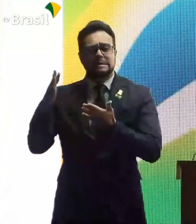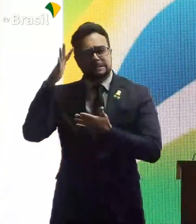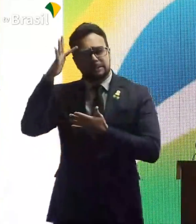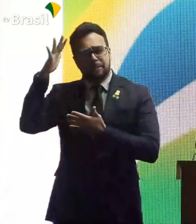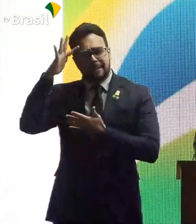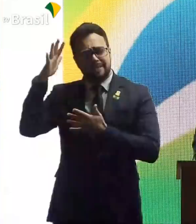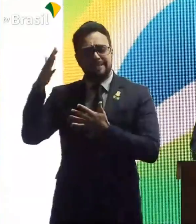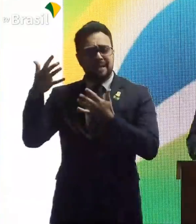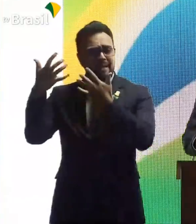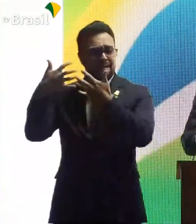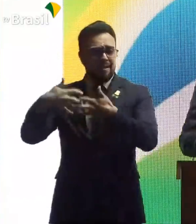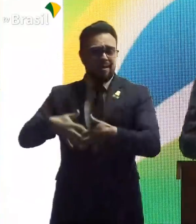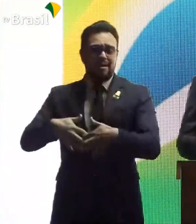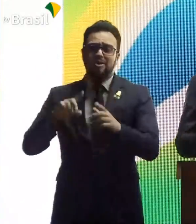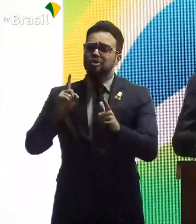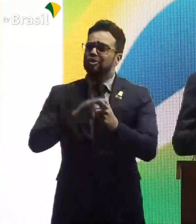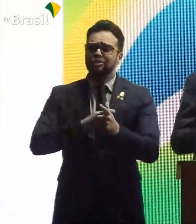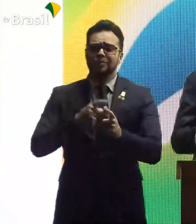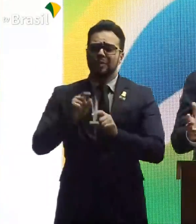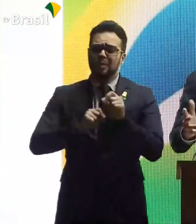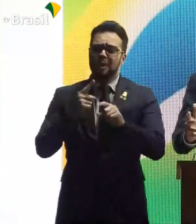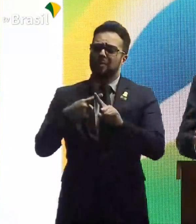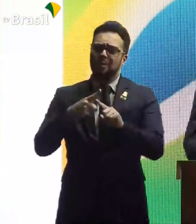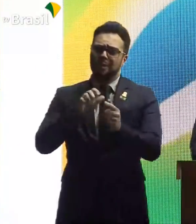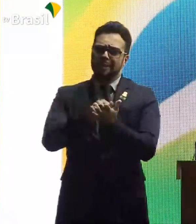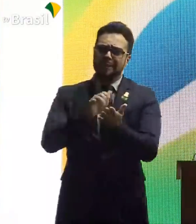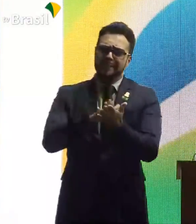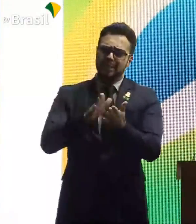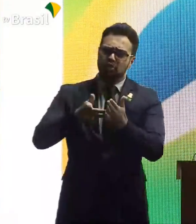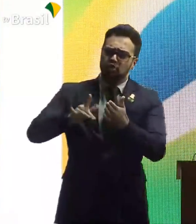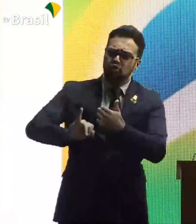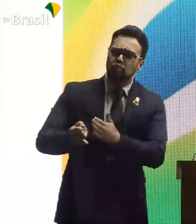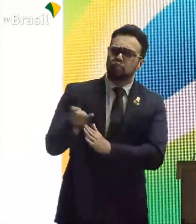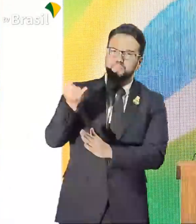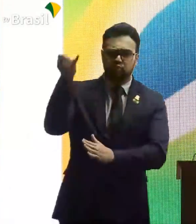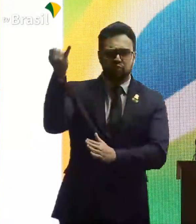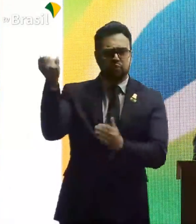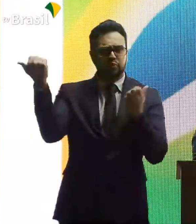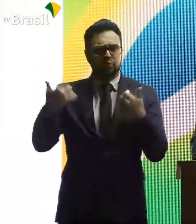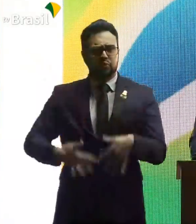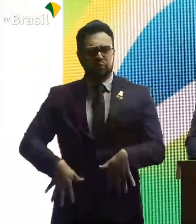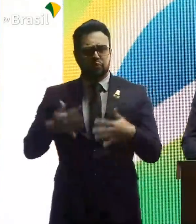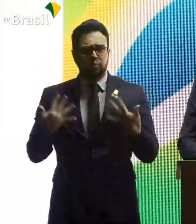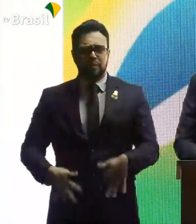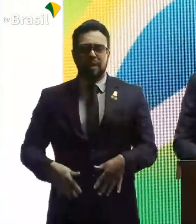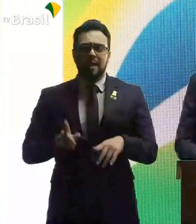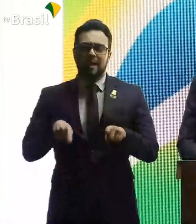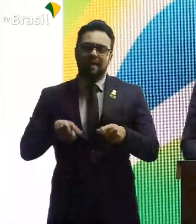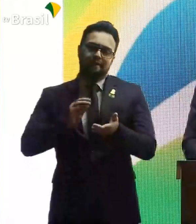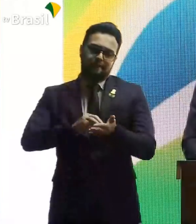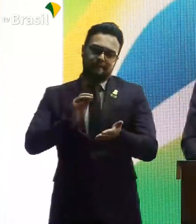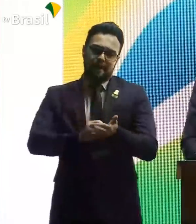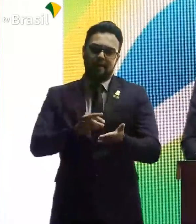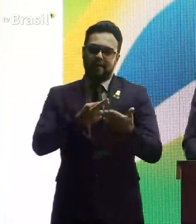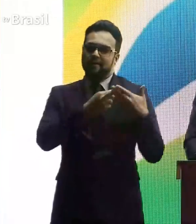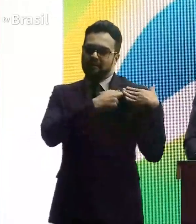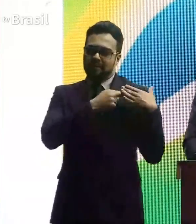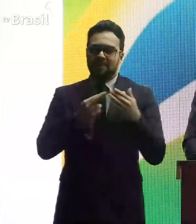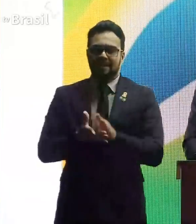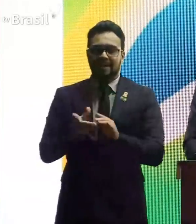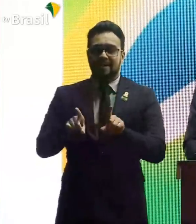dívida é essa? O que nós fizemos para pagar tudo isso de juros? Isso vem de irresponsabilidades,